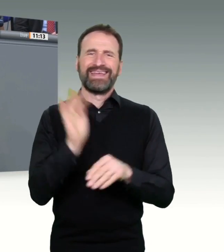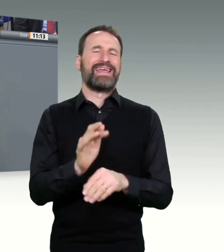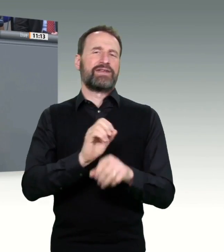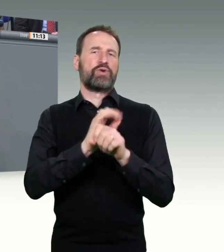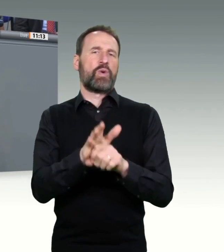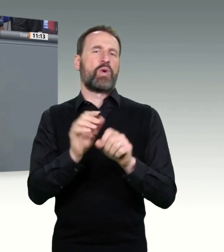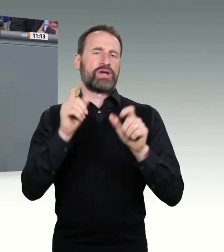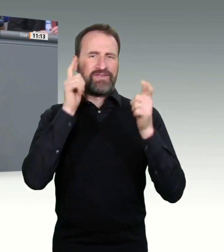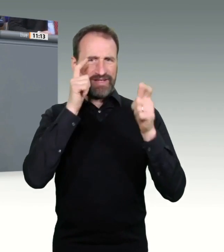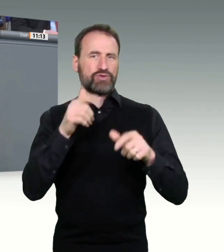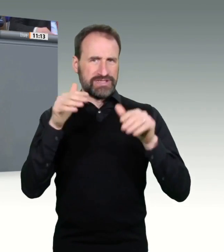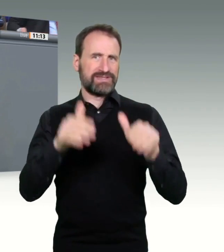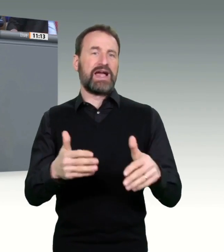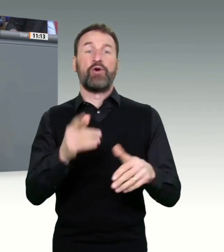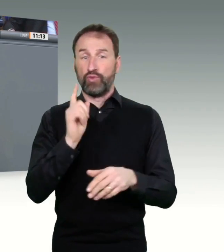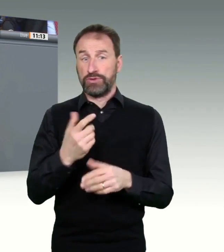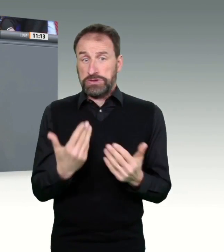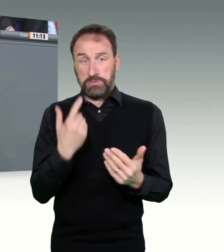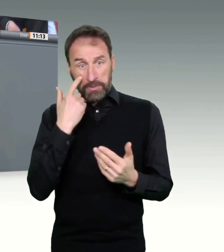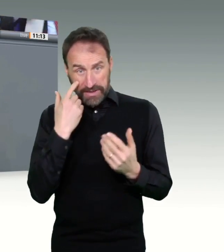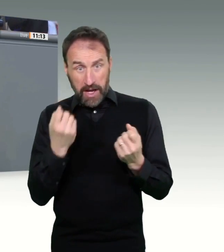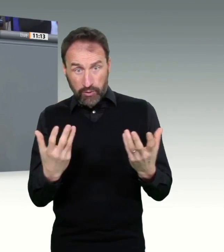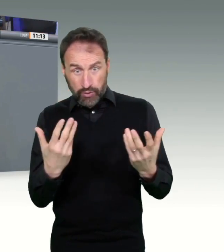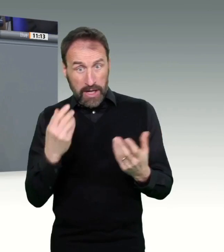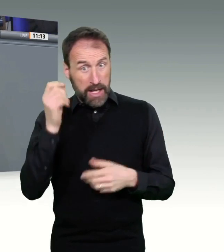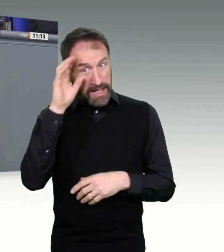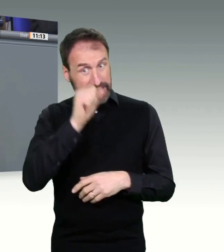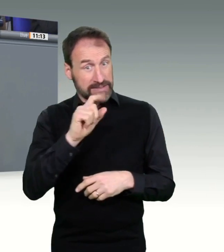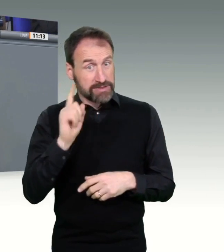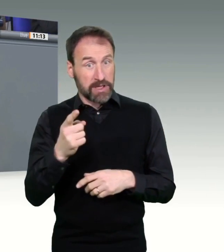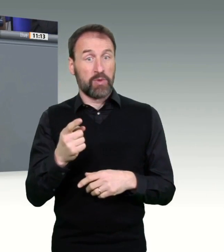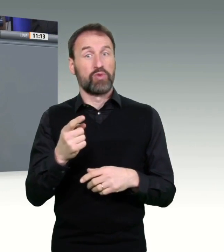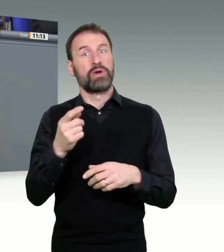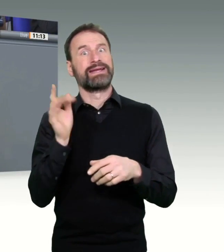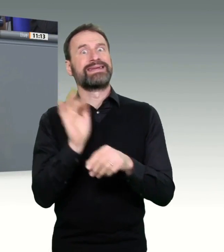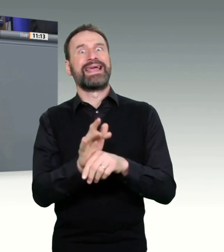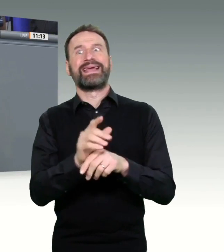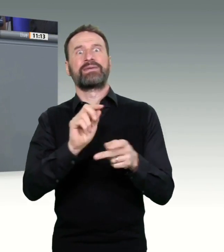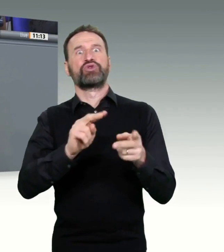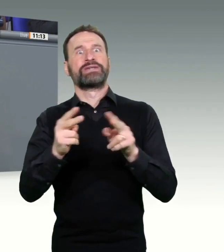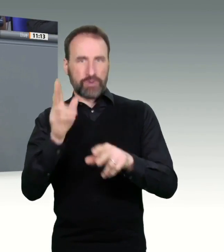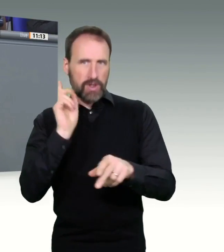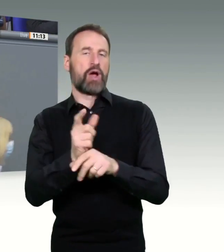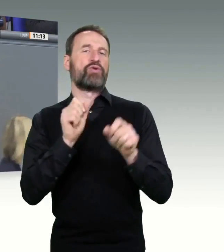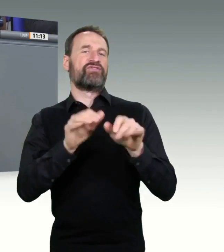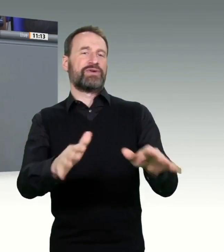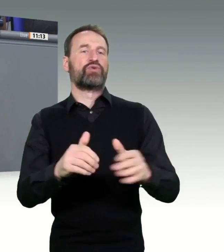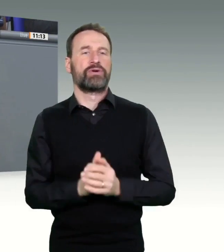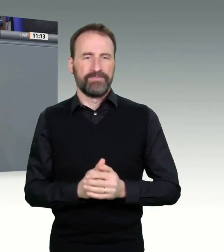Mudanten wirken. Impfungen sind eine der größten Errungenschaften der modernen Medizin und ein wirkungsvolles Mittel, um